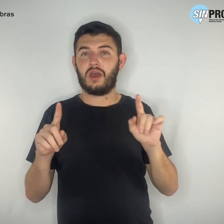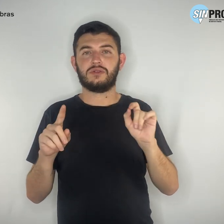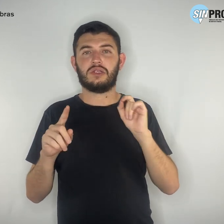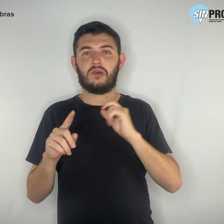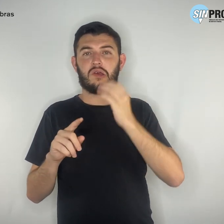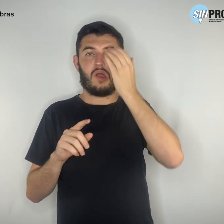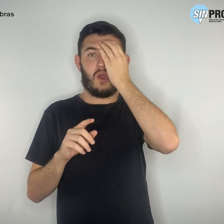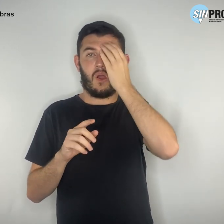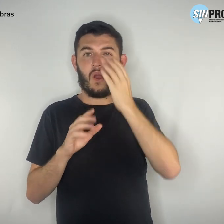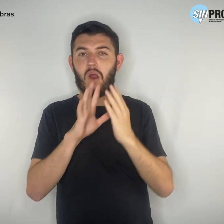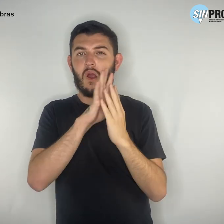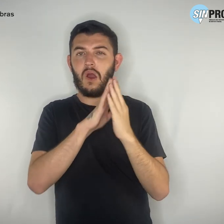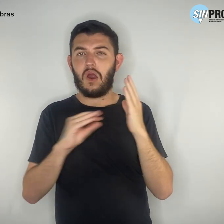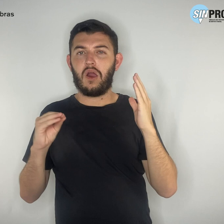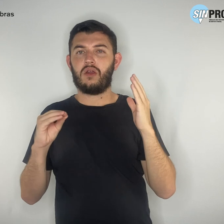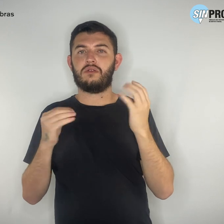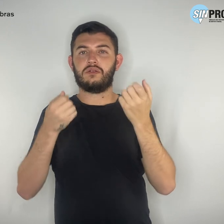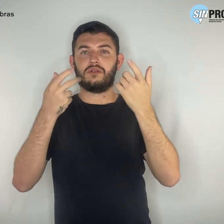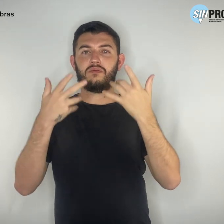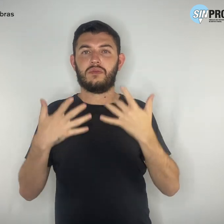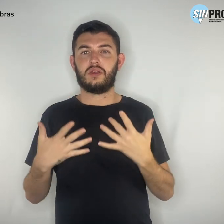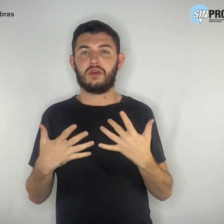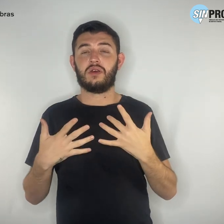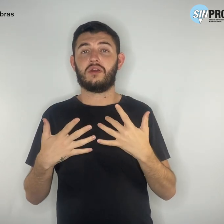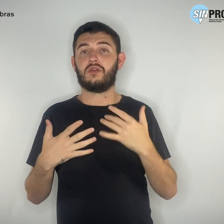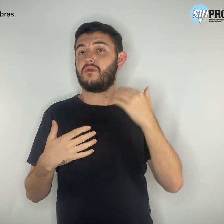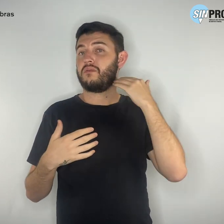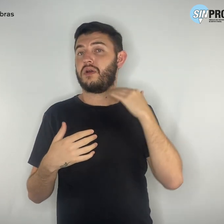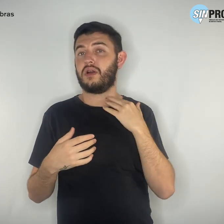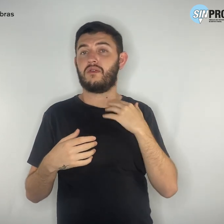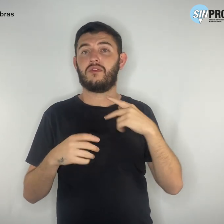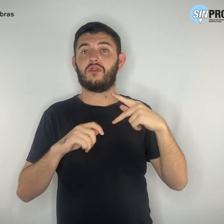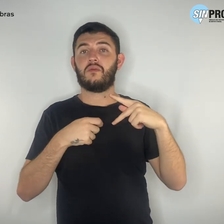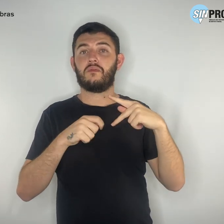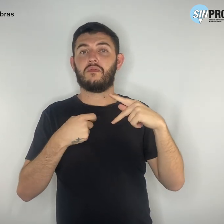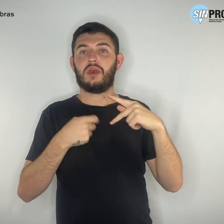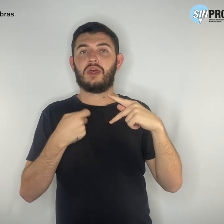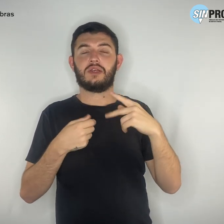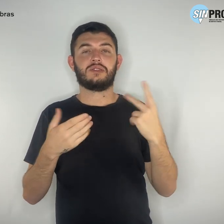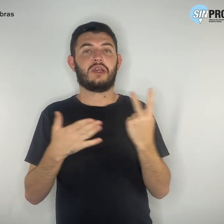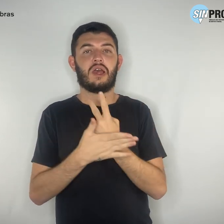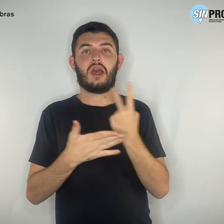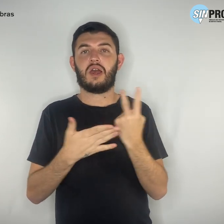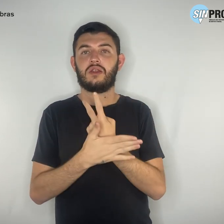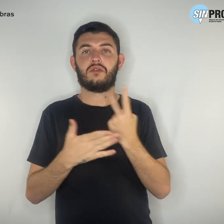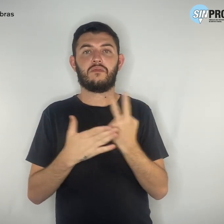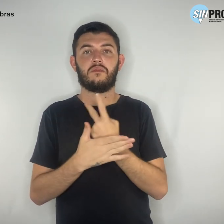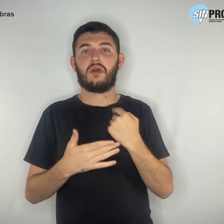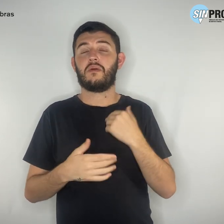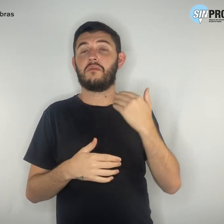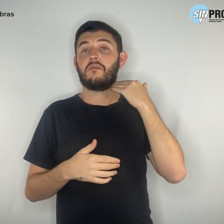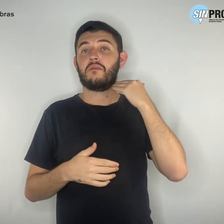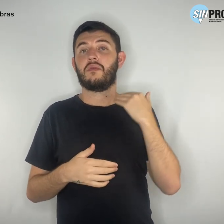Informando que o banco fez um pix por engano para a conta do professor ou orientador educacional,